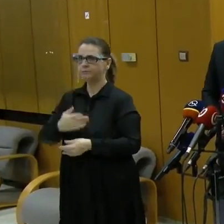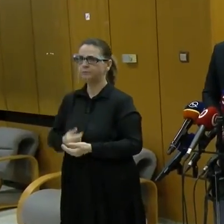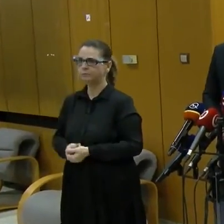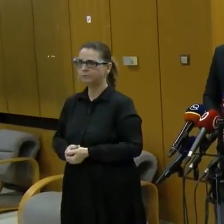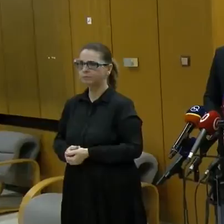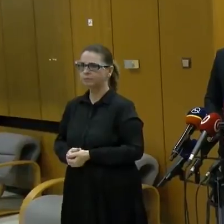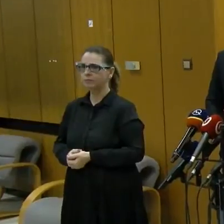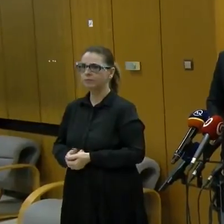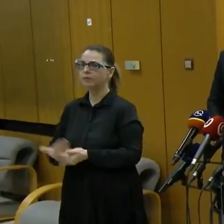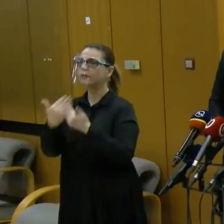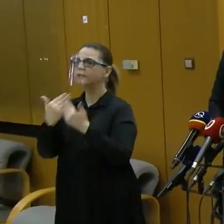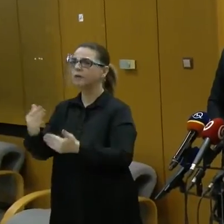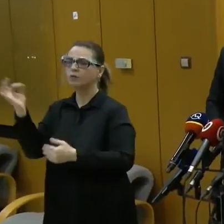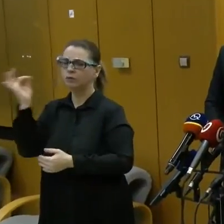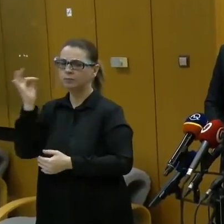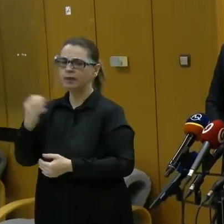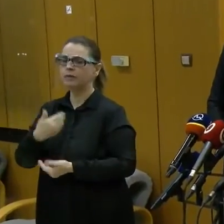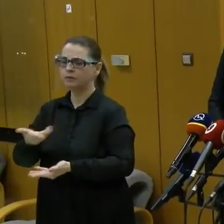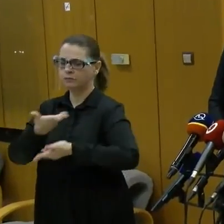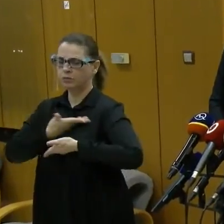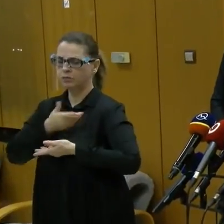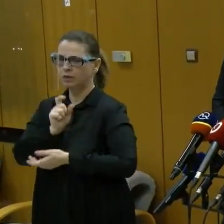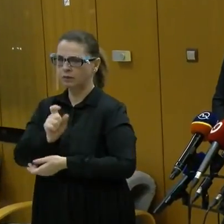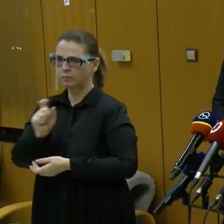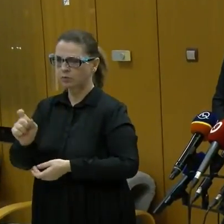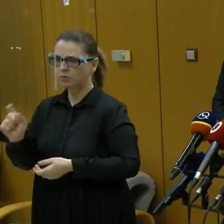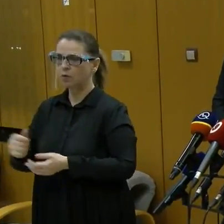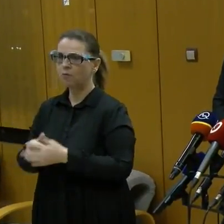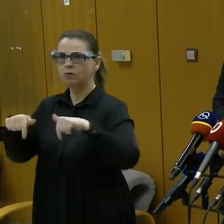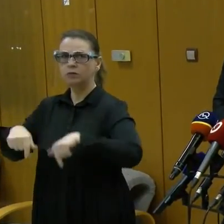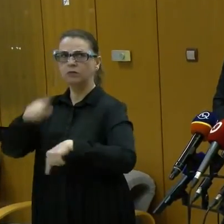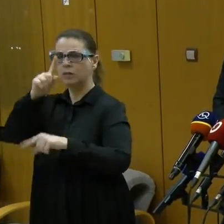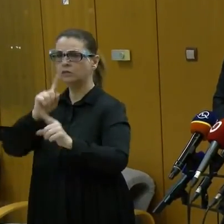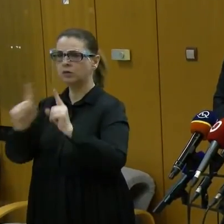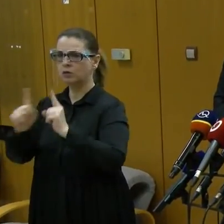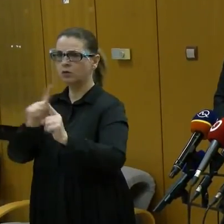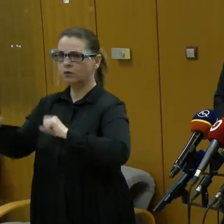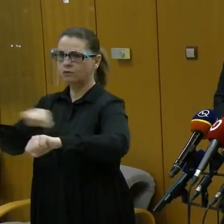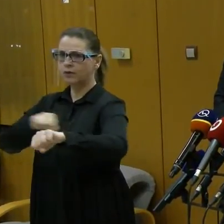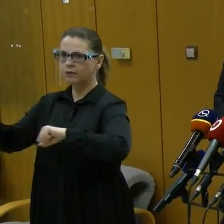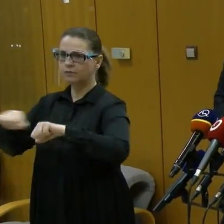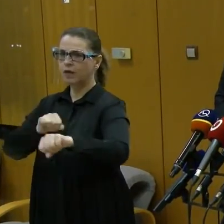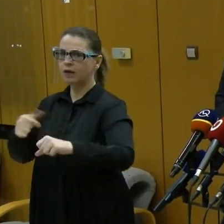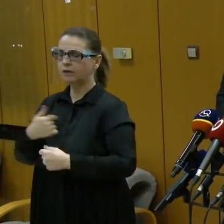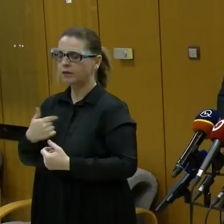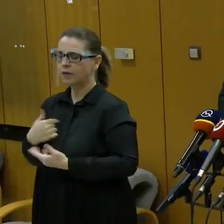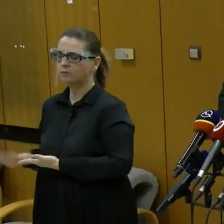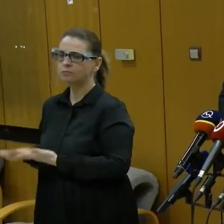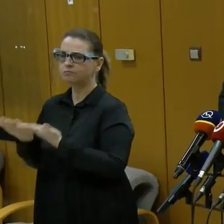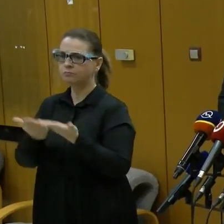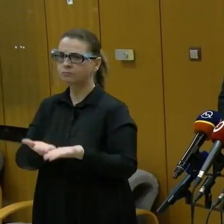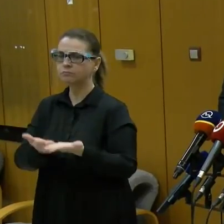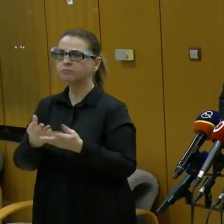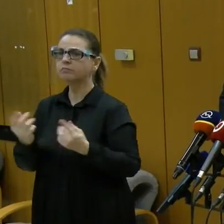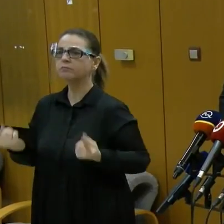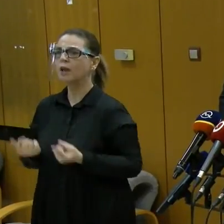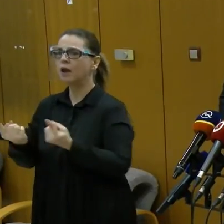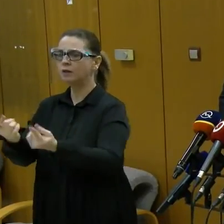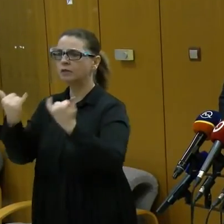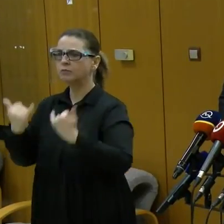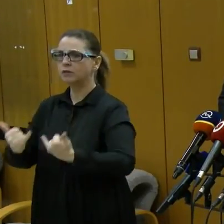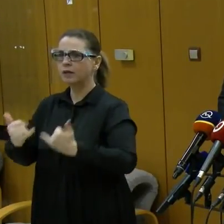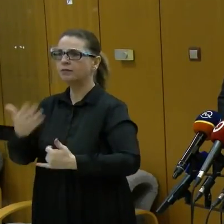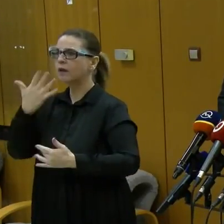Ďakujem veľmi pekne za slovo. Na dnešné rokovanie vlády som priniesol aktuálnu